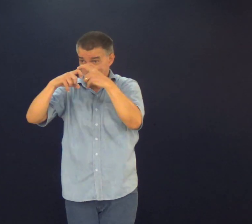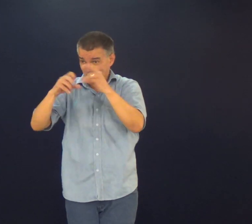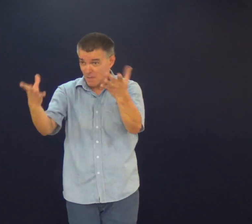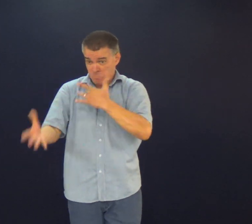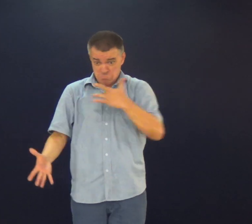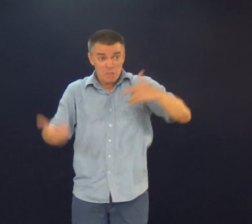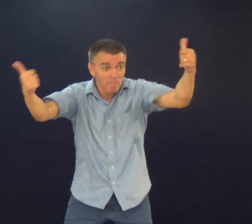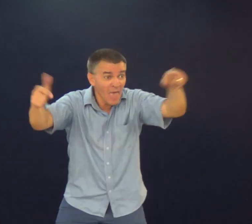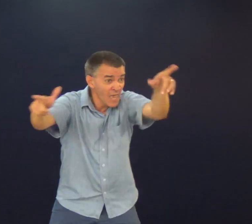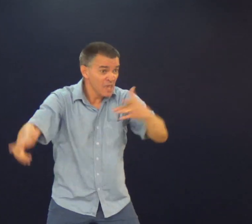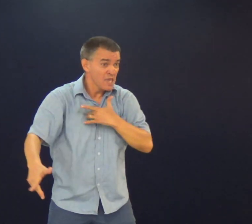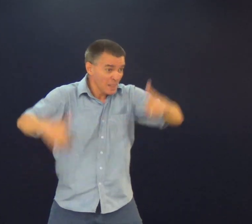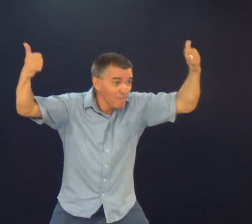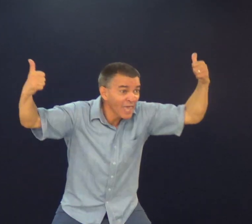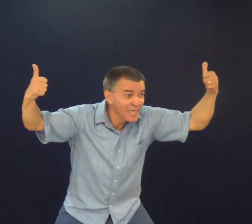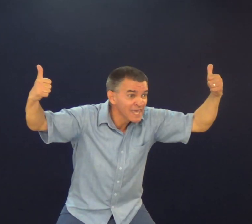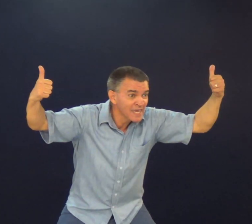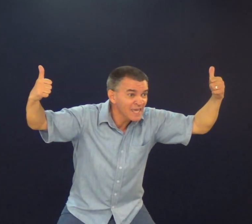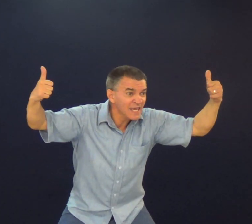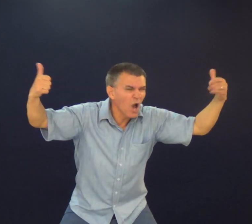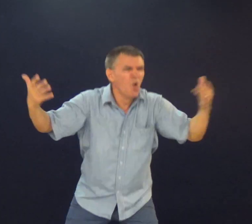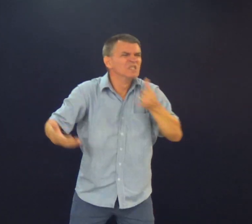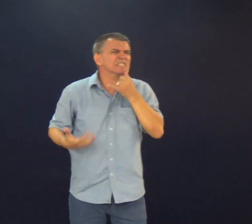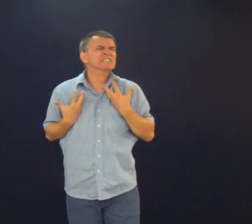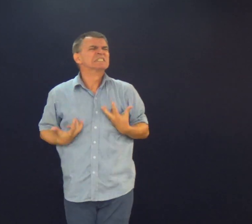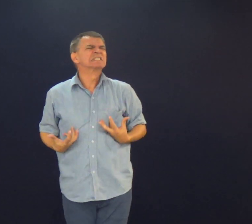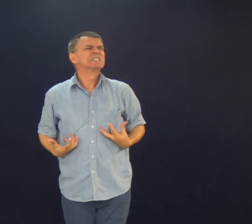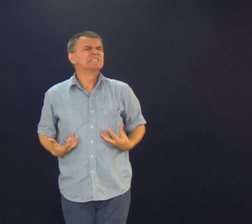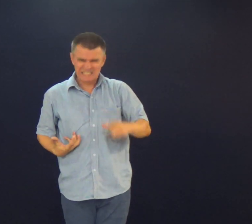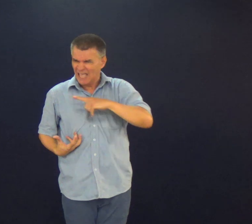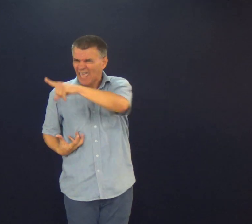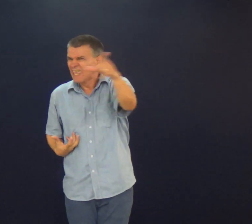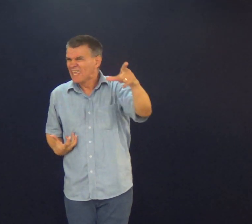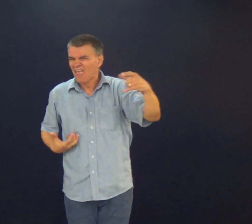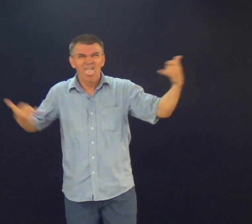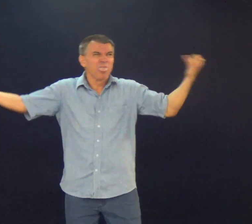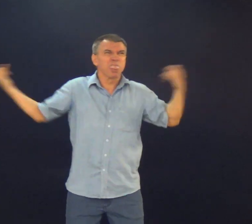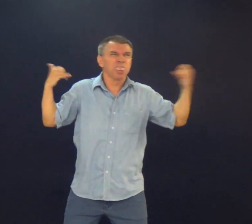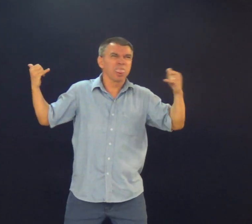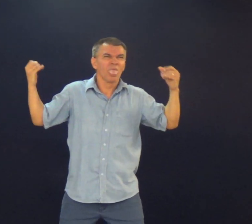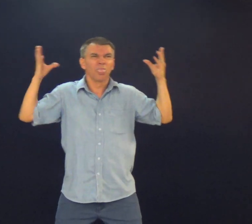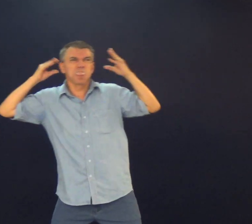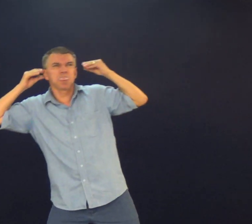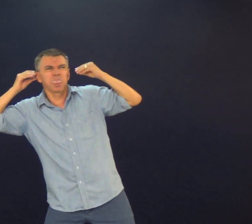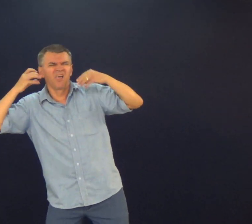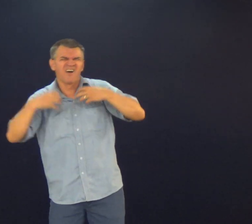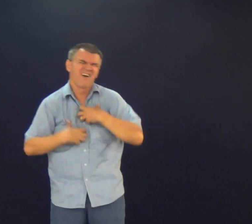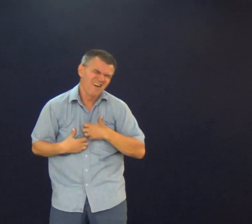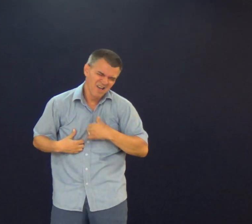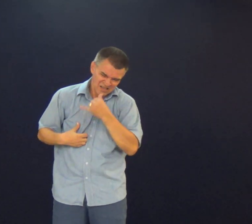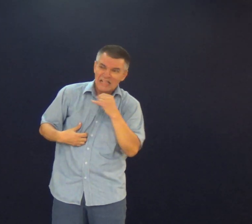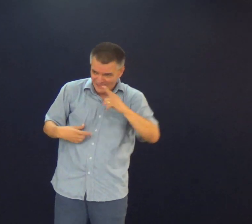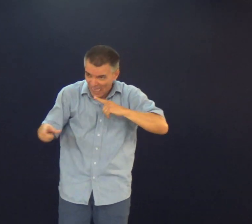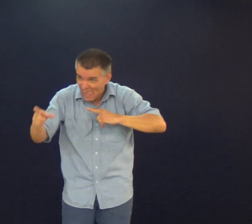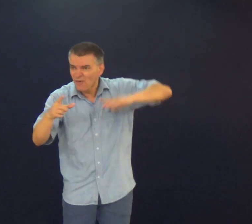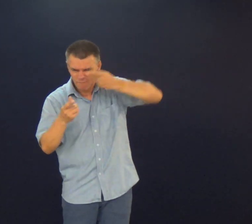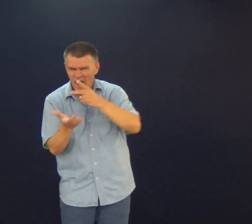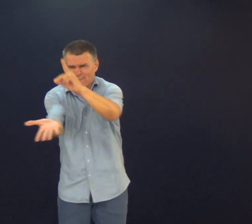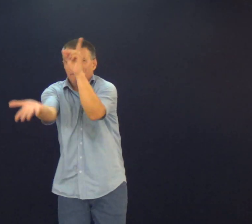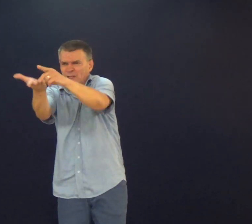pode curar As pessoas A saúde está boa Ou você está triste Está cansado Está angustiado Você sente